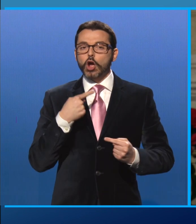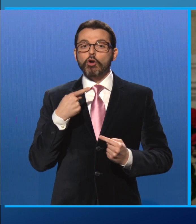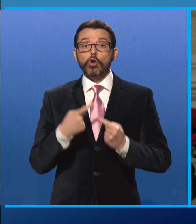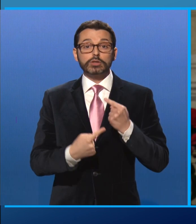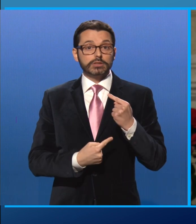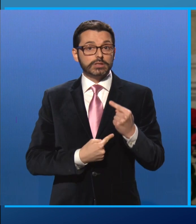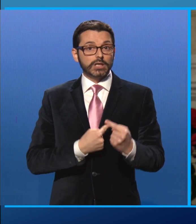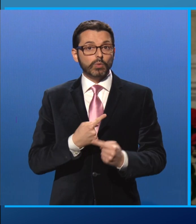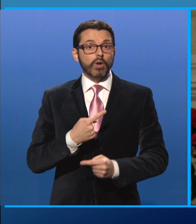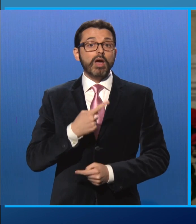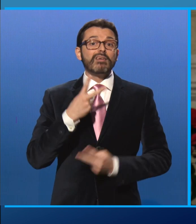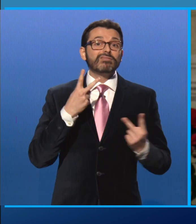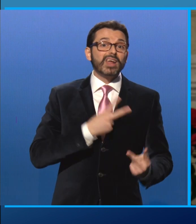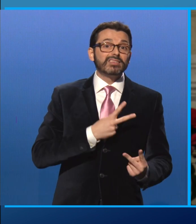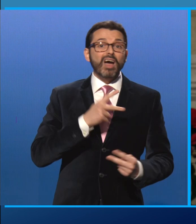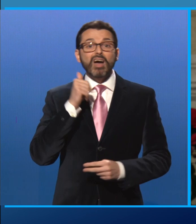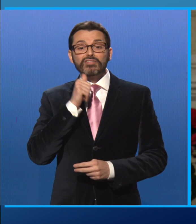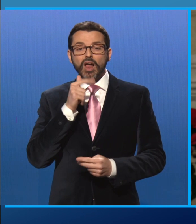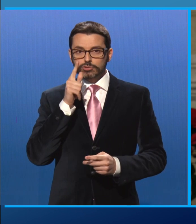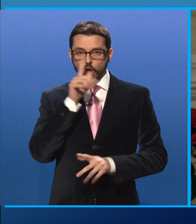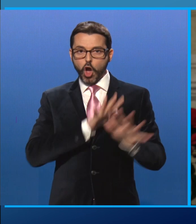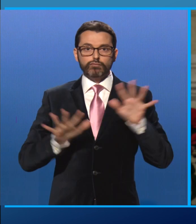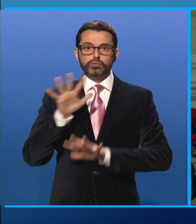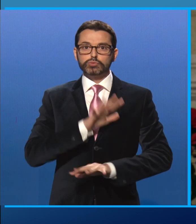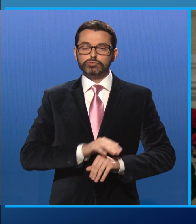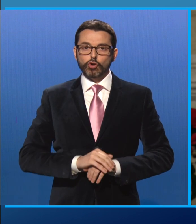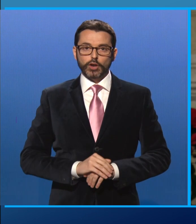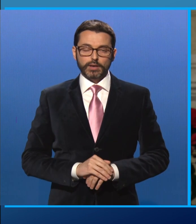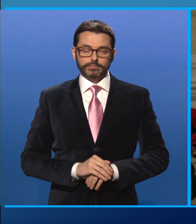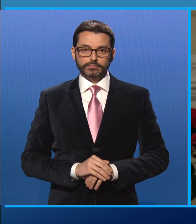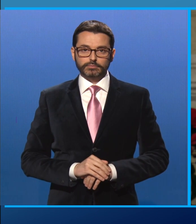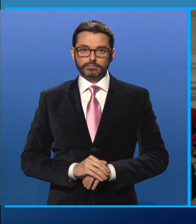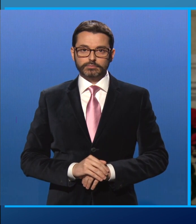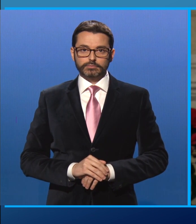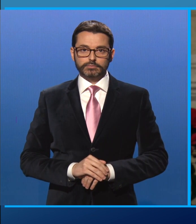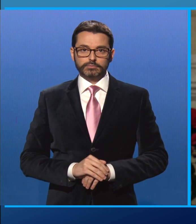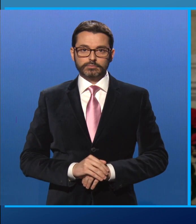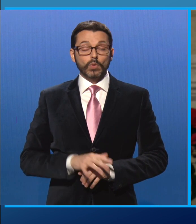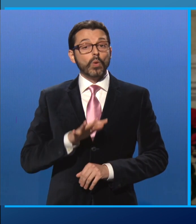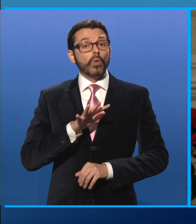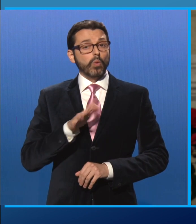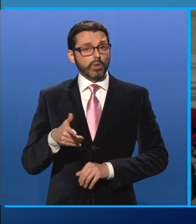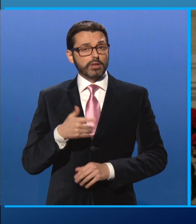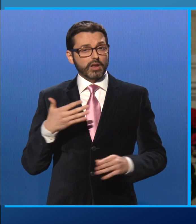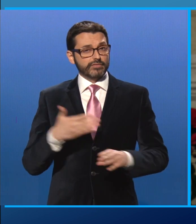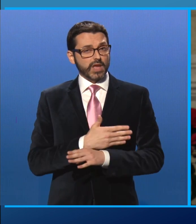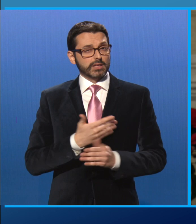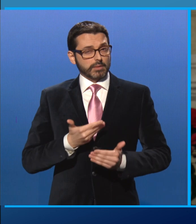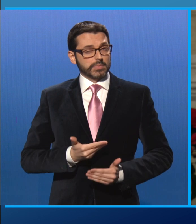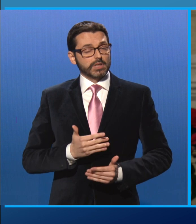falsificazione finiscono per confondersi. Un'altra ferita grave, inferta alla nostra convivenza,